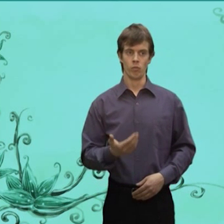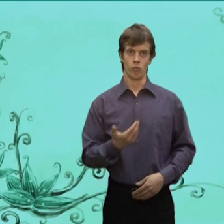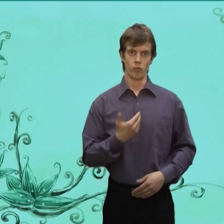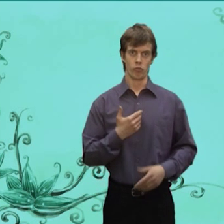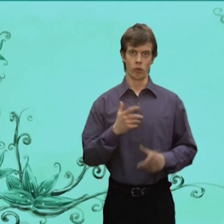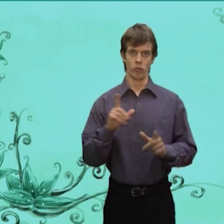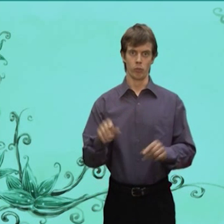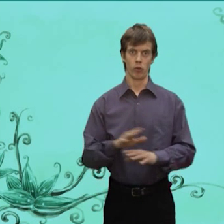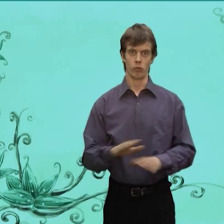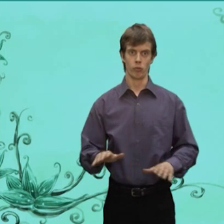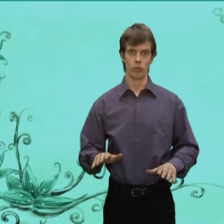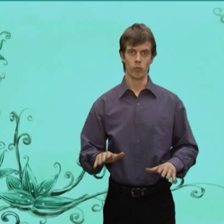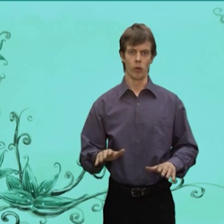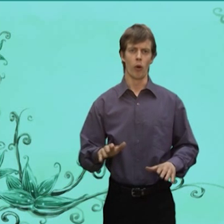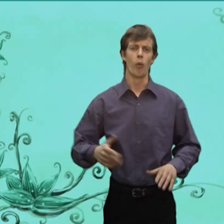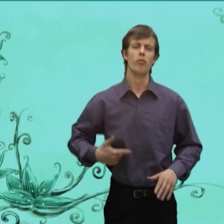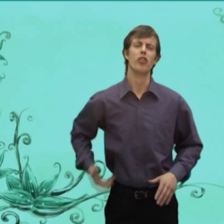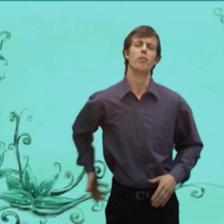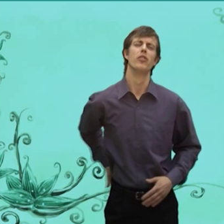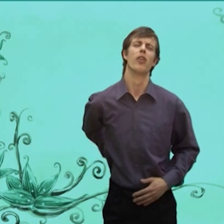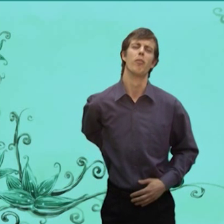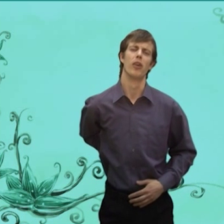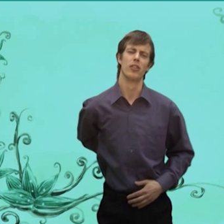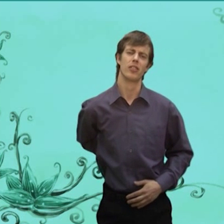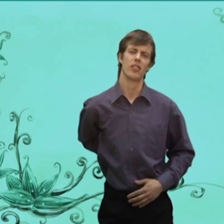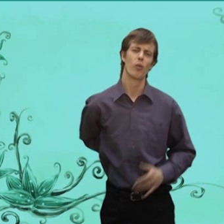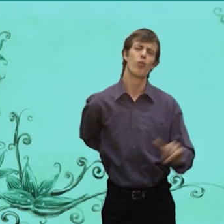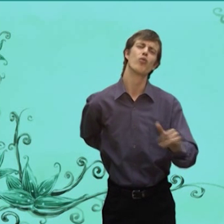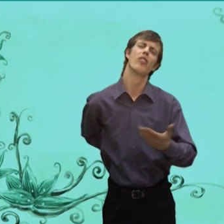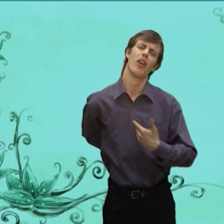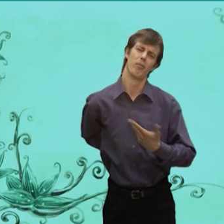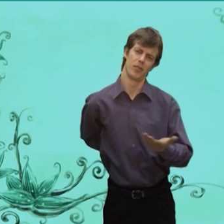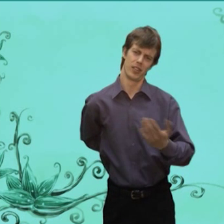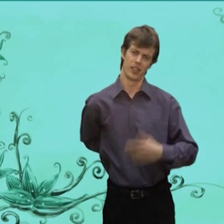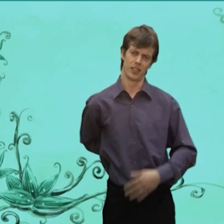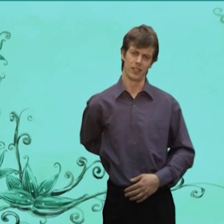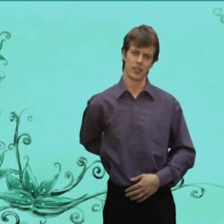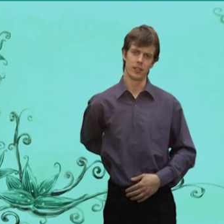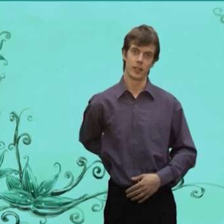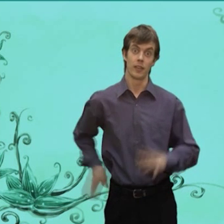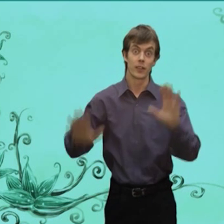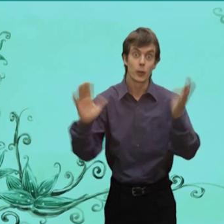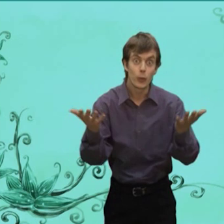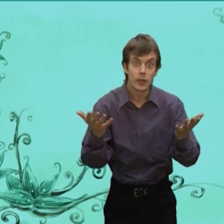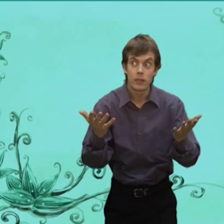Нет Не пойду У меня Спина болит Куда Мне Вдруг